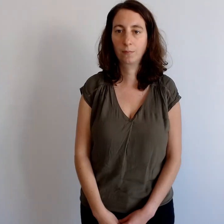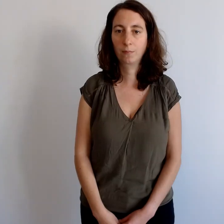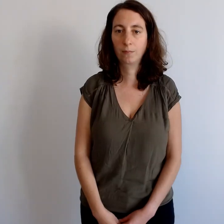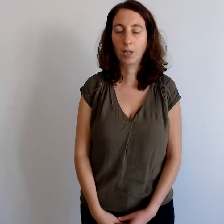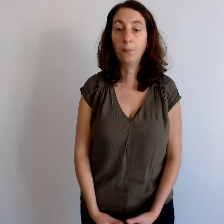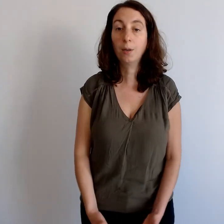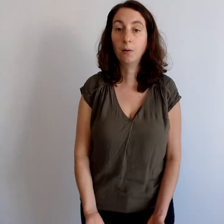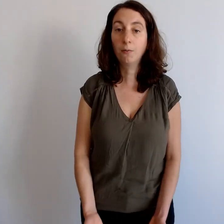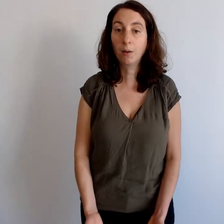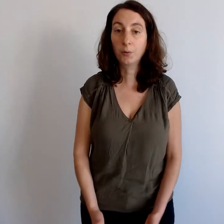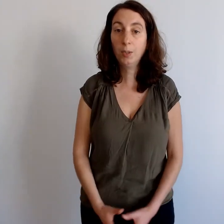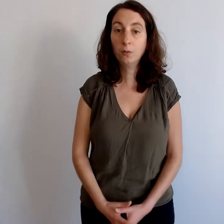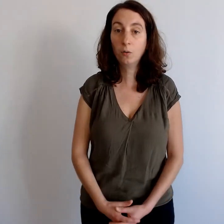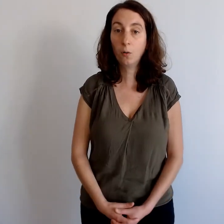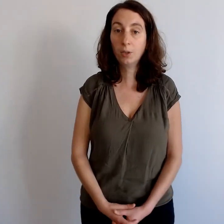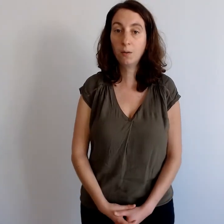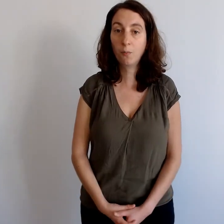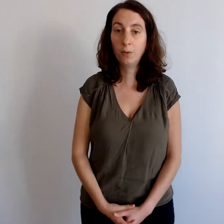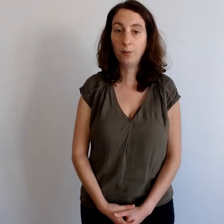Et puis réouvrez ensuite tranquillement les yeux.